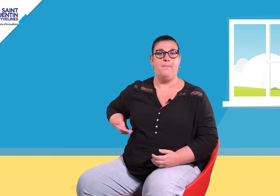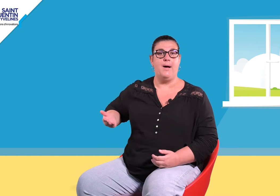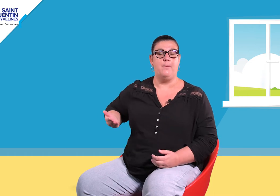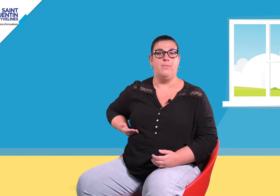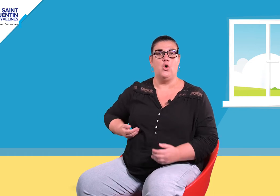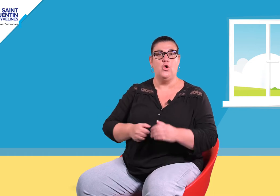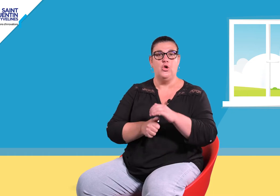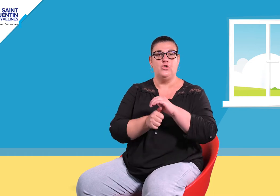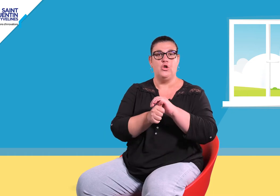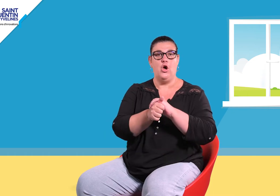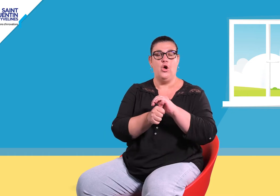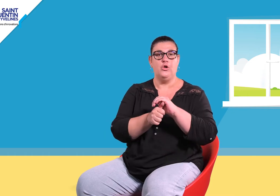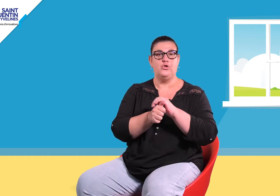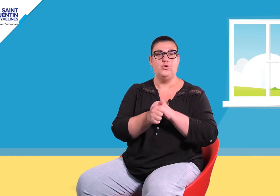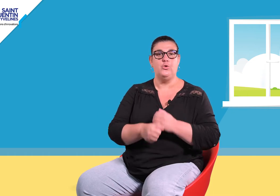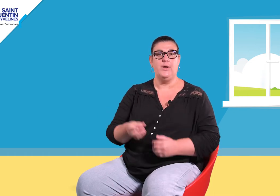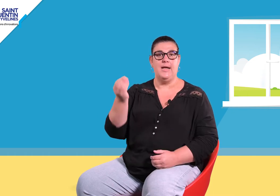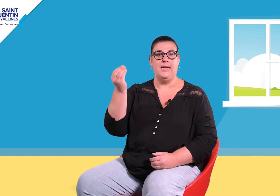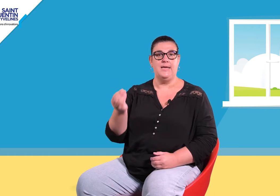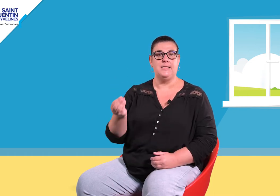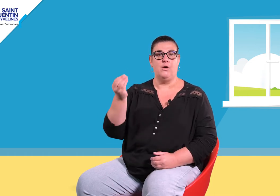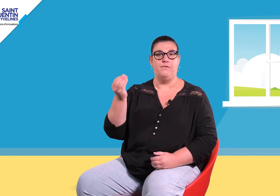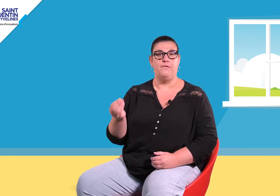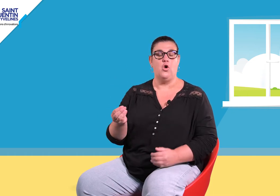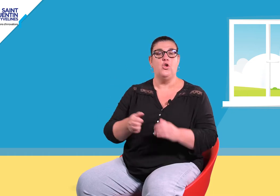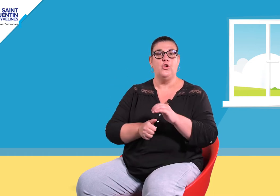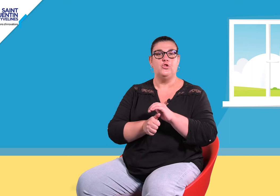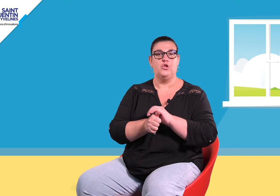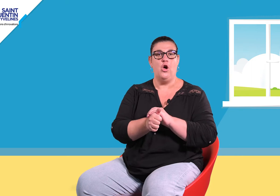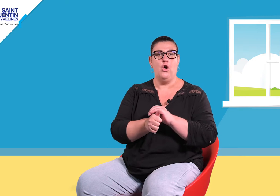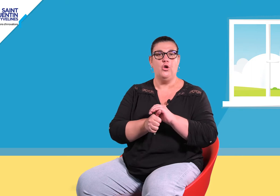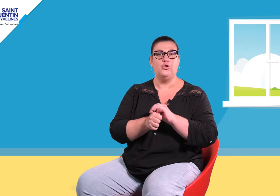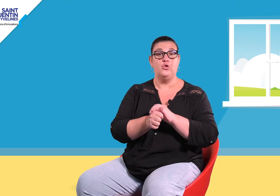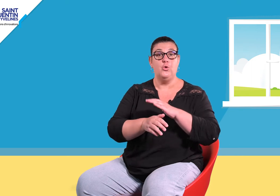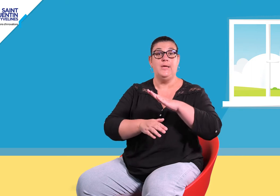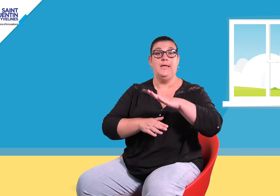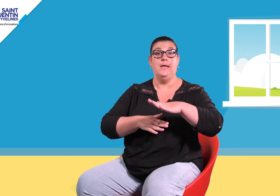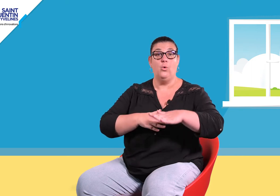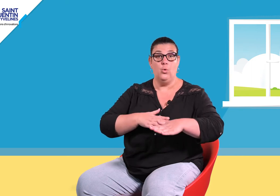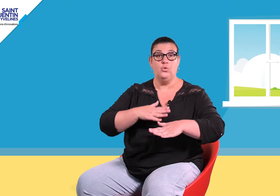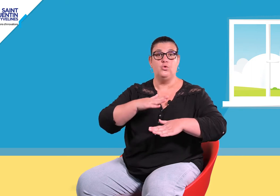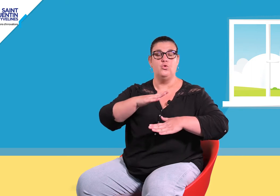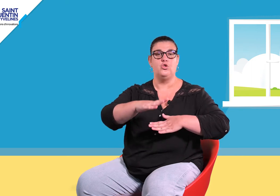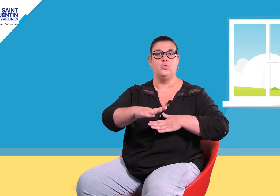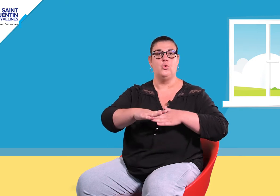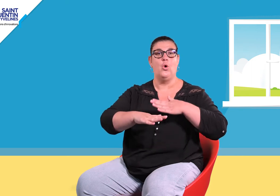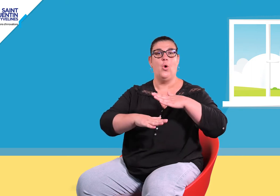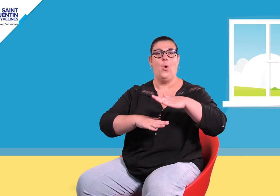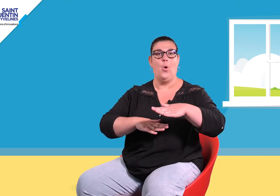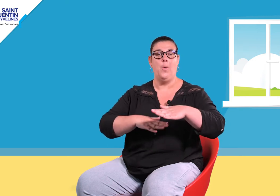maman Tortue et les enfants Tortue iront toujours au